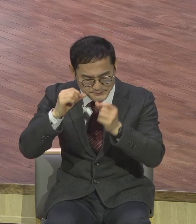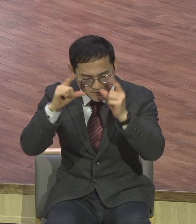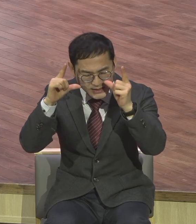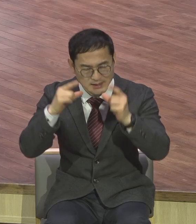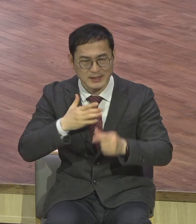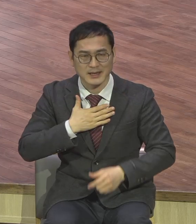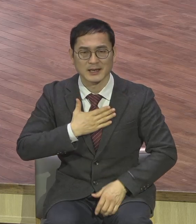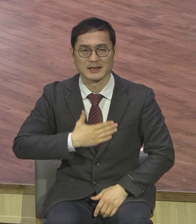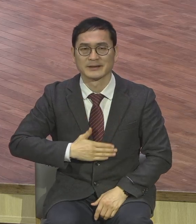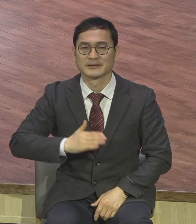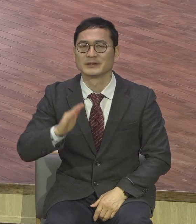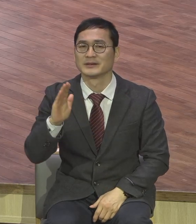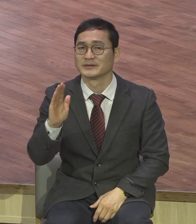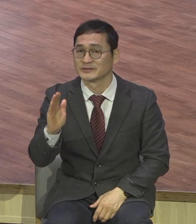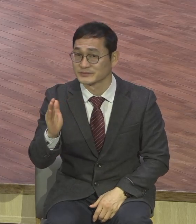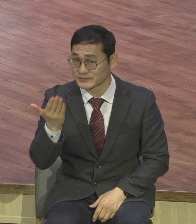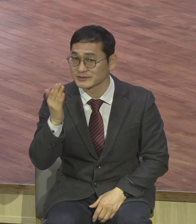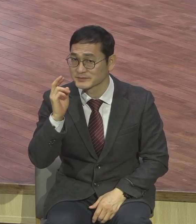절실히 깨닫게 되었습니다